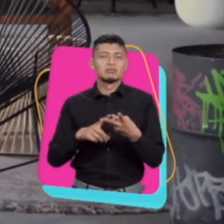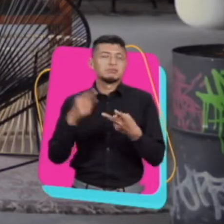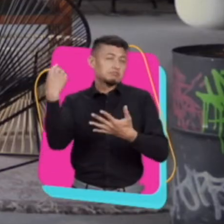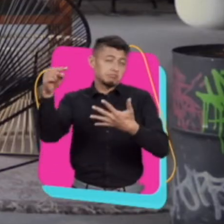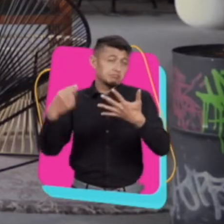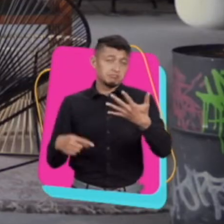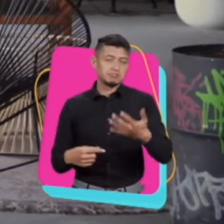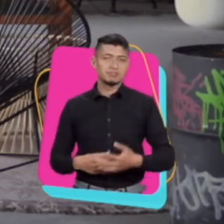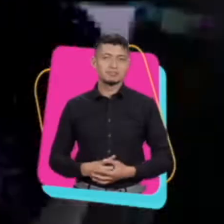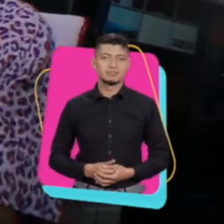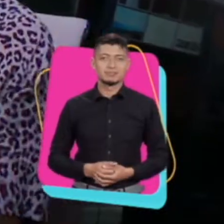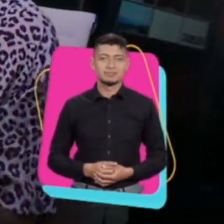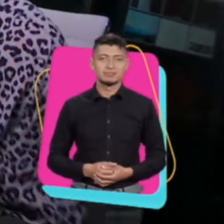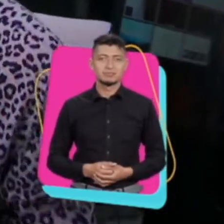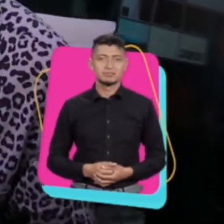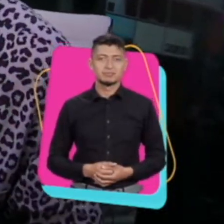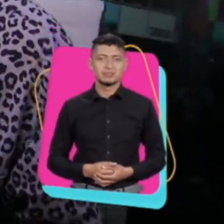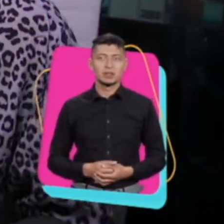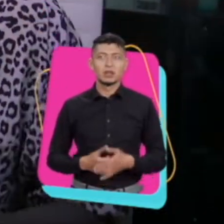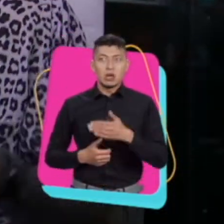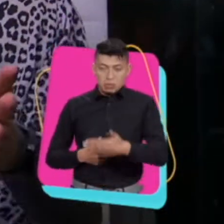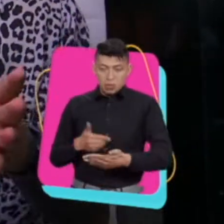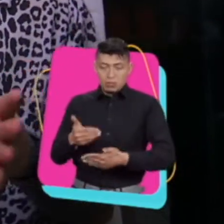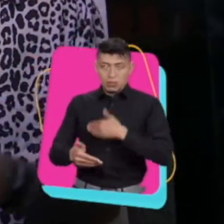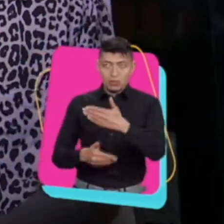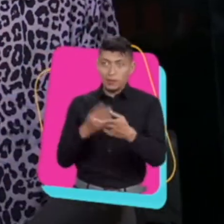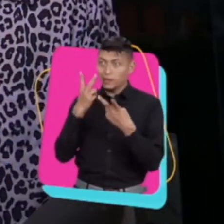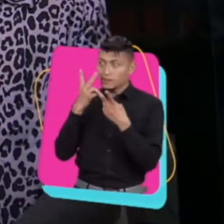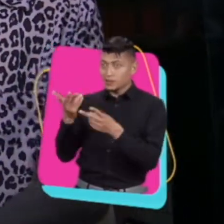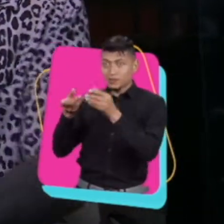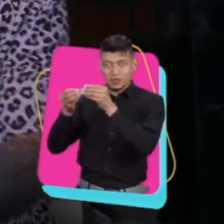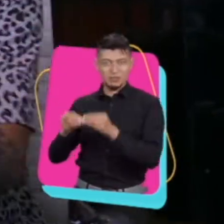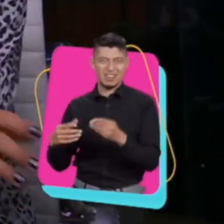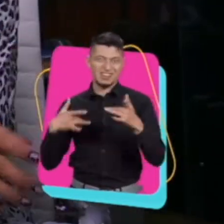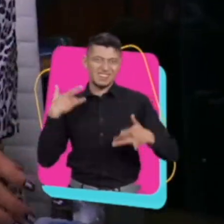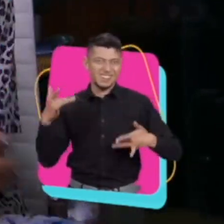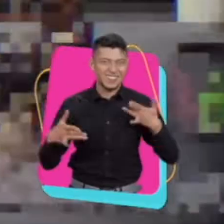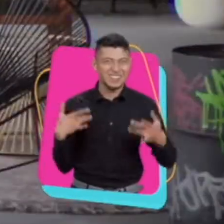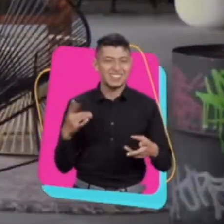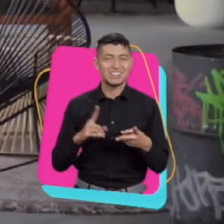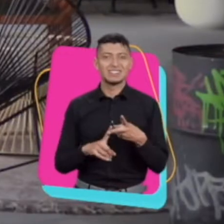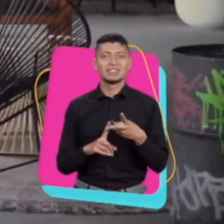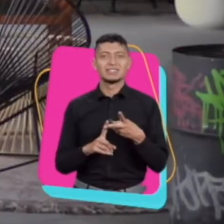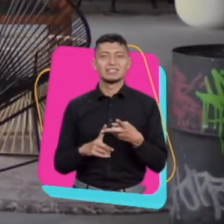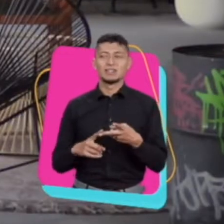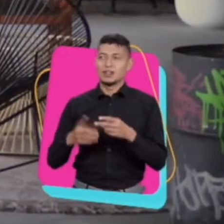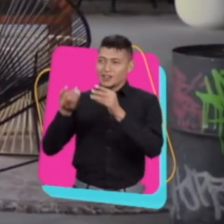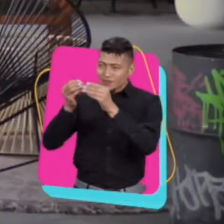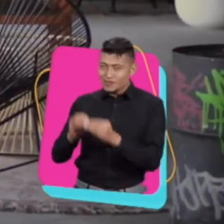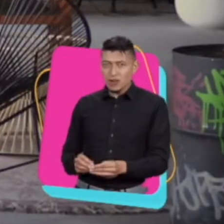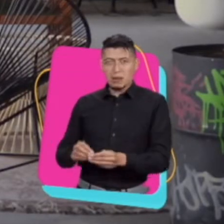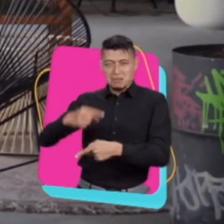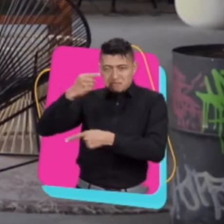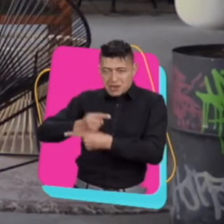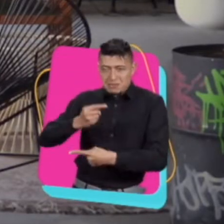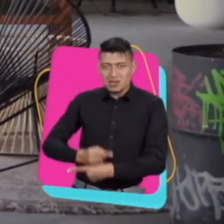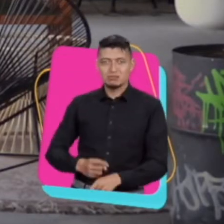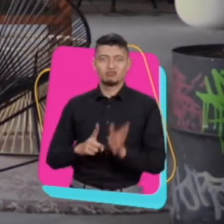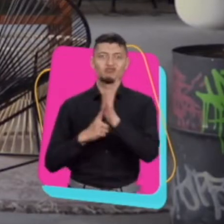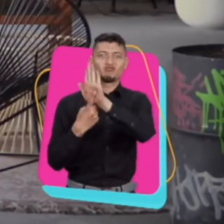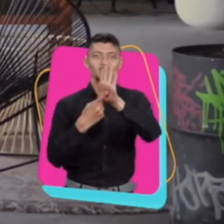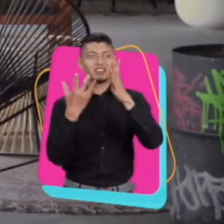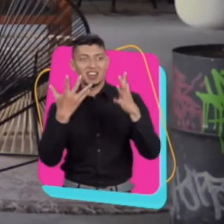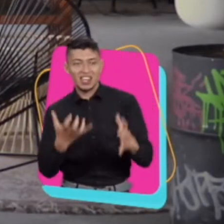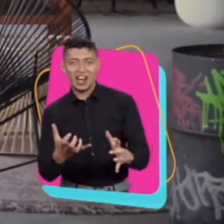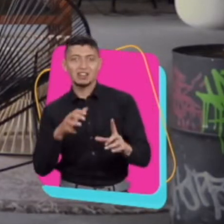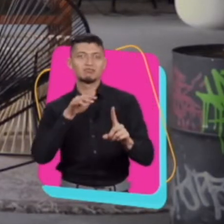de baño o bueno, cosas así. Con el tiempo uno va viendo formas más divertidas o más exactas de mostrar